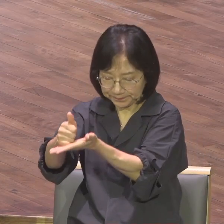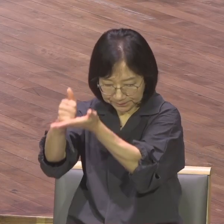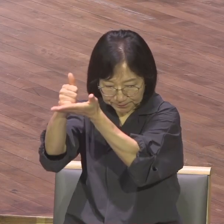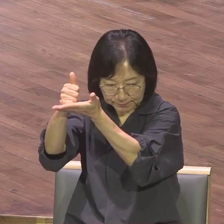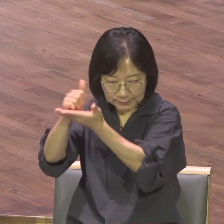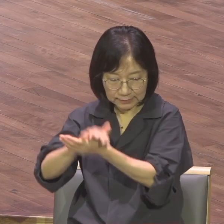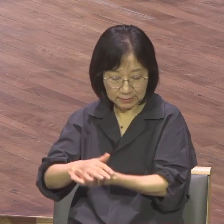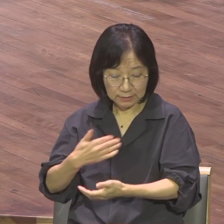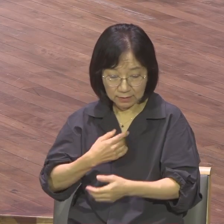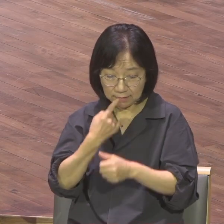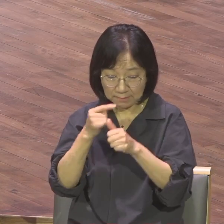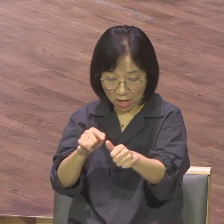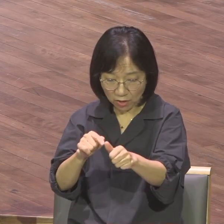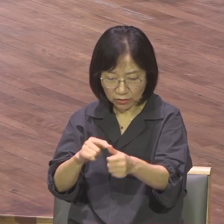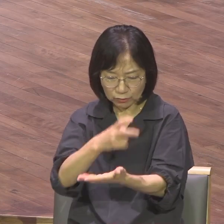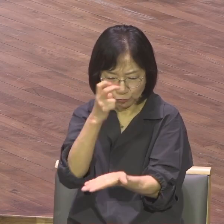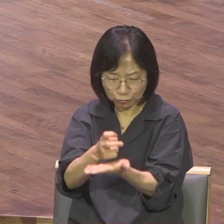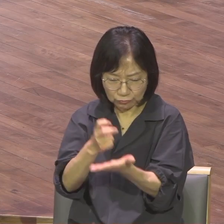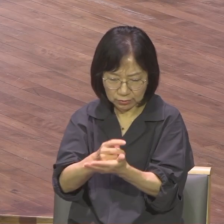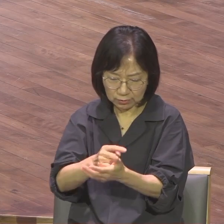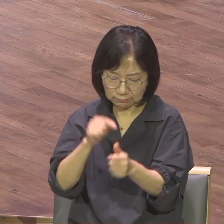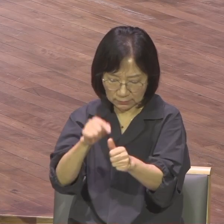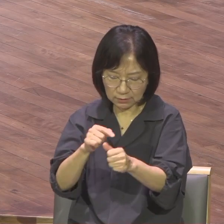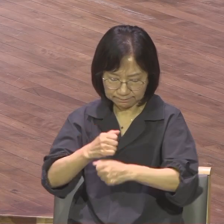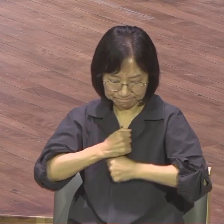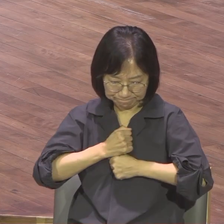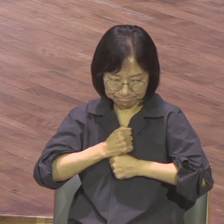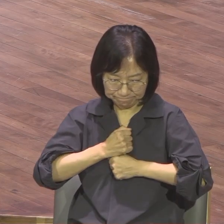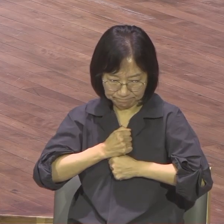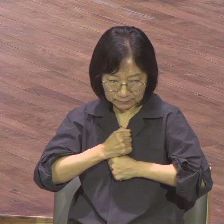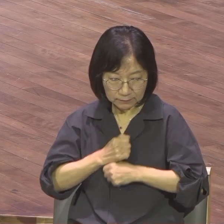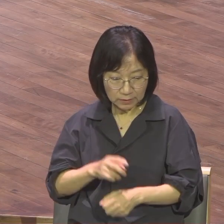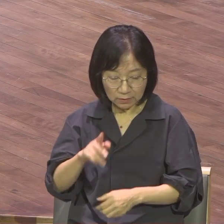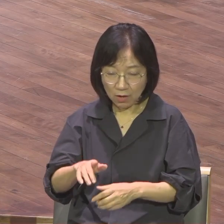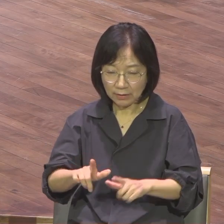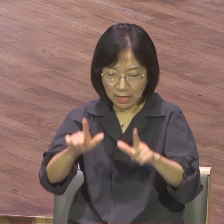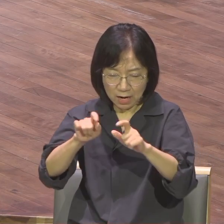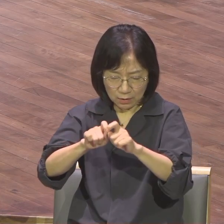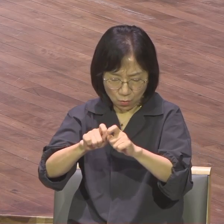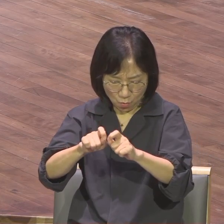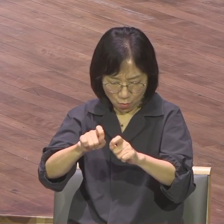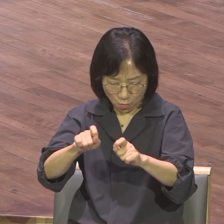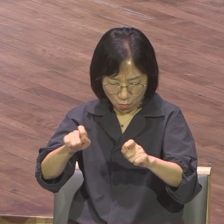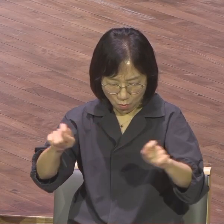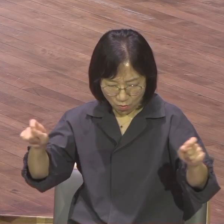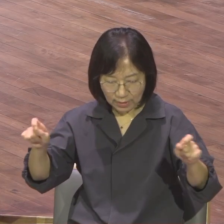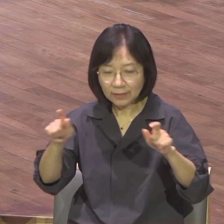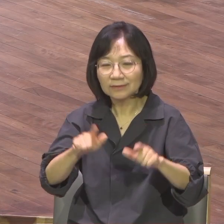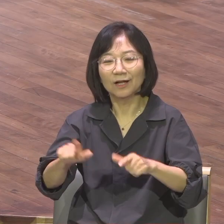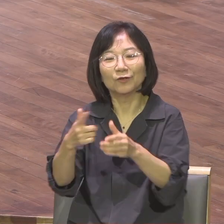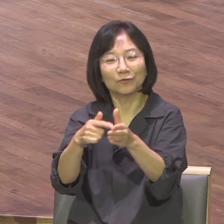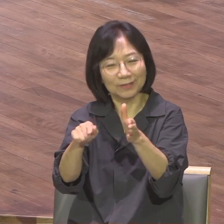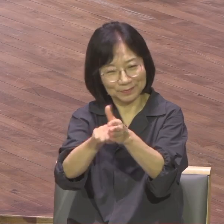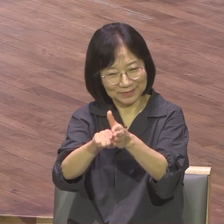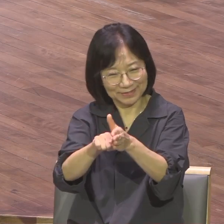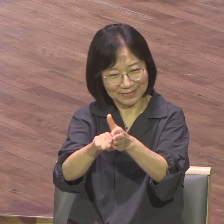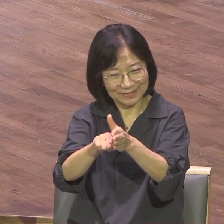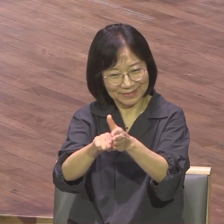모든 규례와 명령을 지키기 위한 것이며 또 내 나를 장구하게 하기 위한 것이다 어느 정도로 하라고요? 집에 앉았을